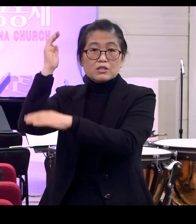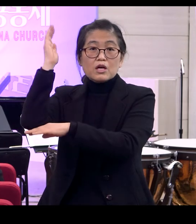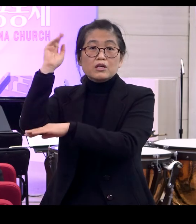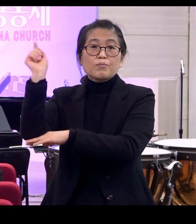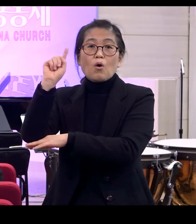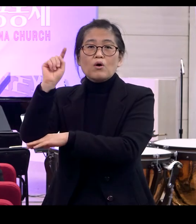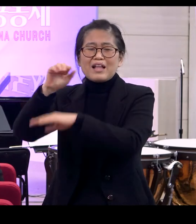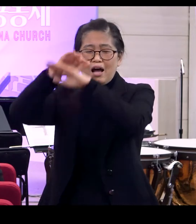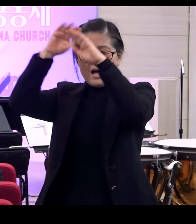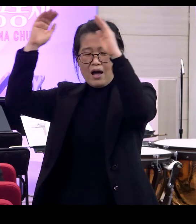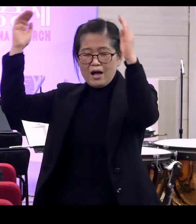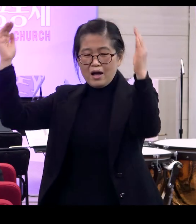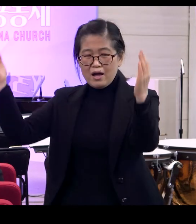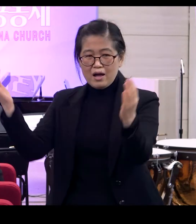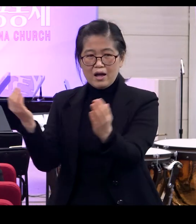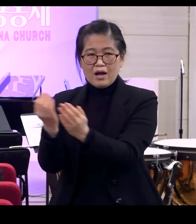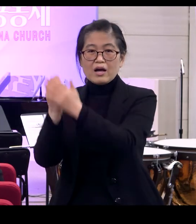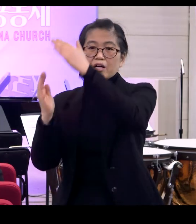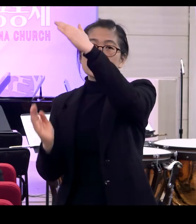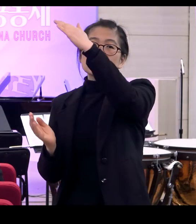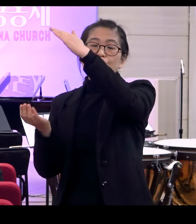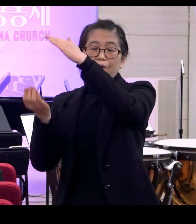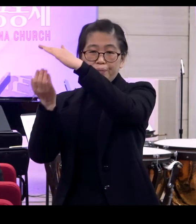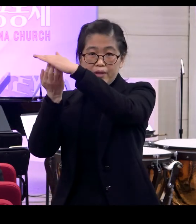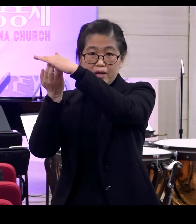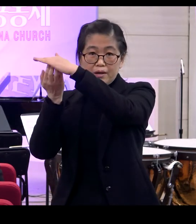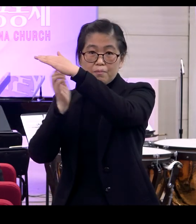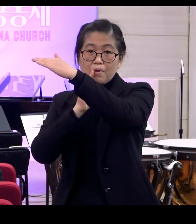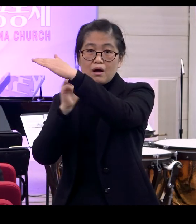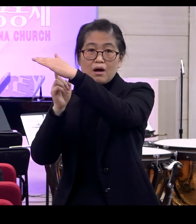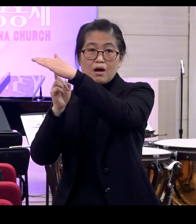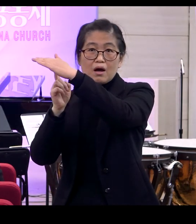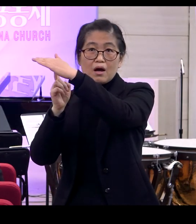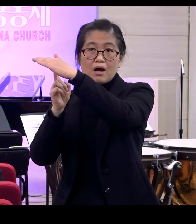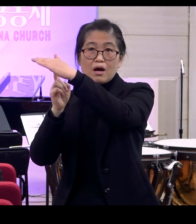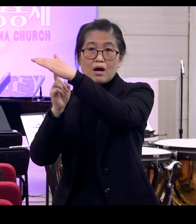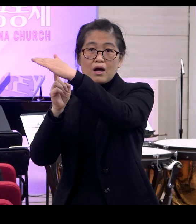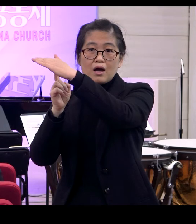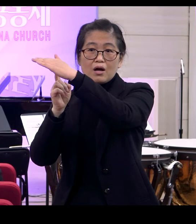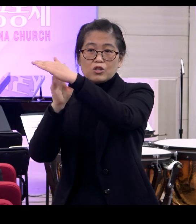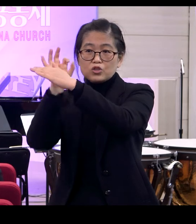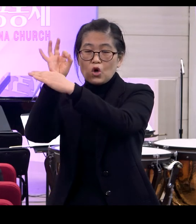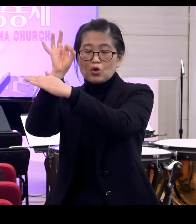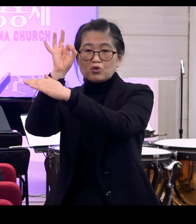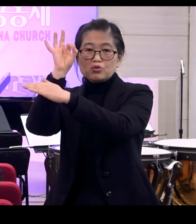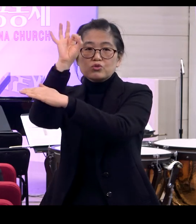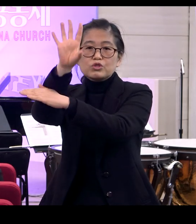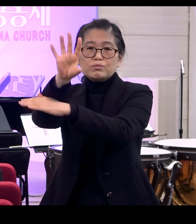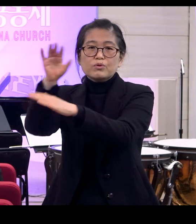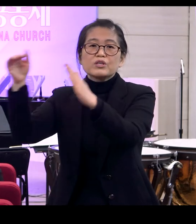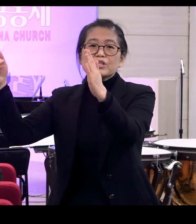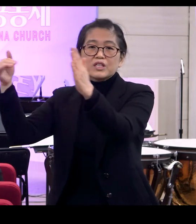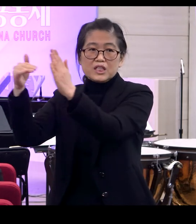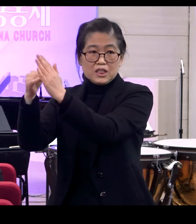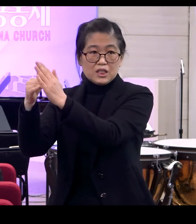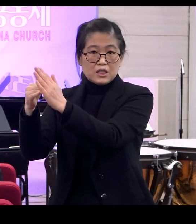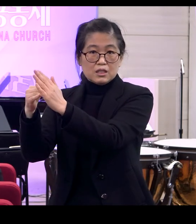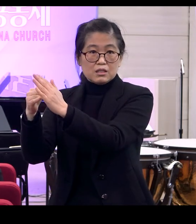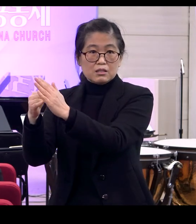뭐였어요? 다 이루었다 아닙니까? 테텔레스타이 예 집을 완료 무슨 집을 다